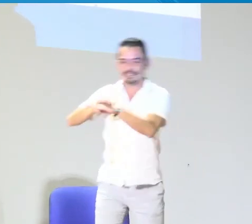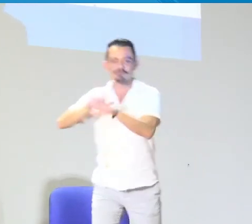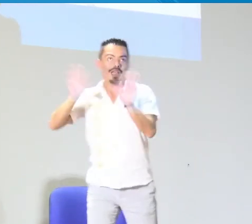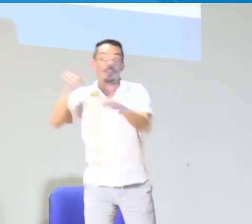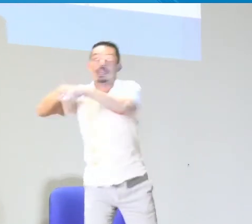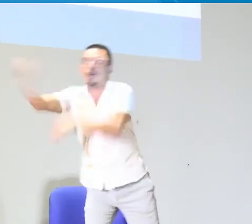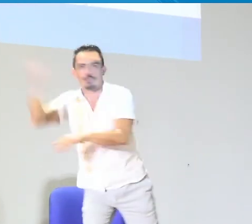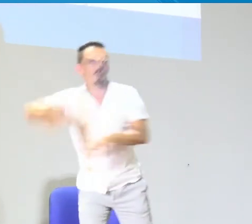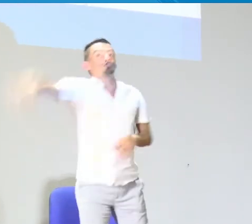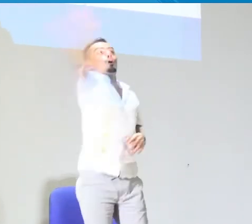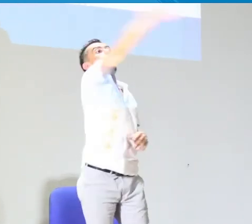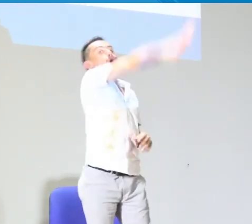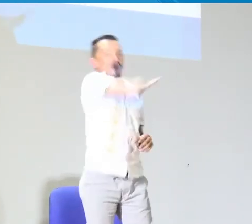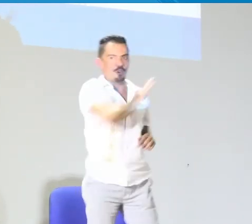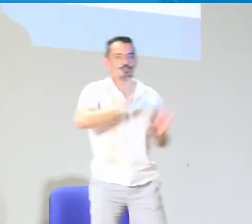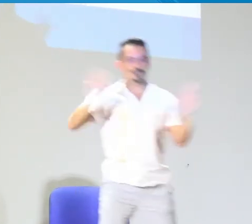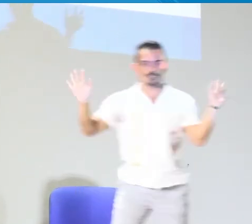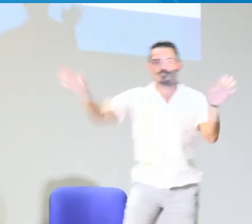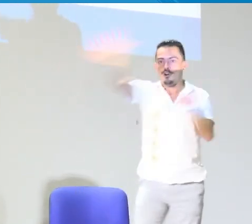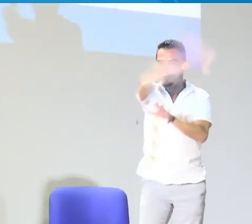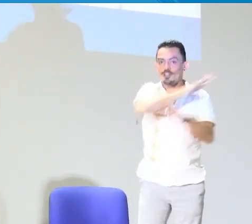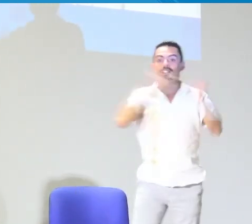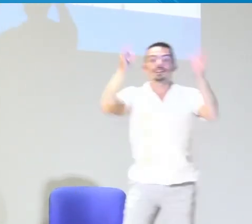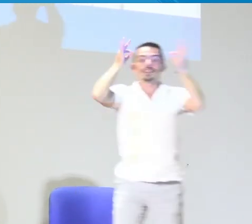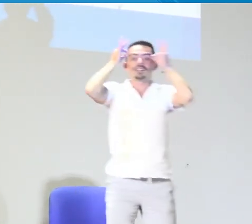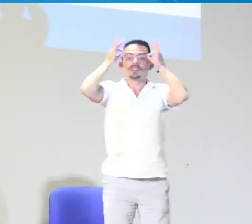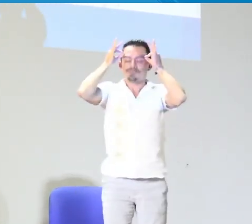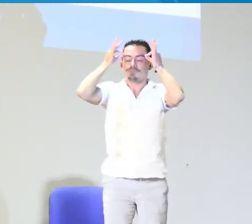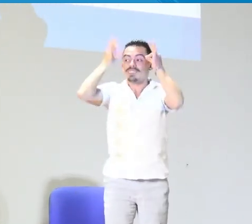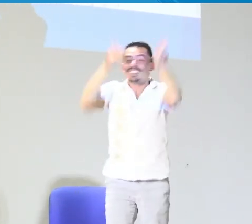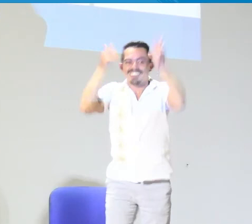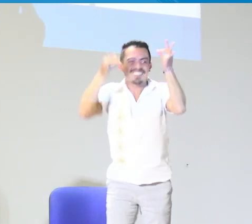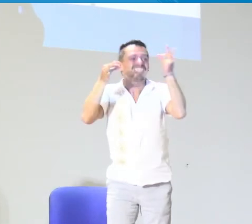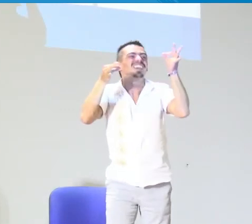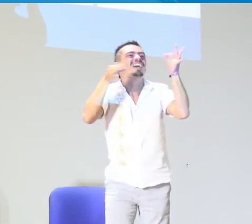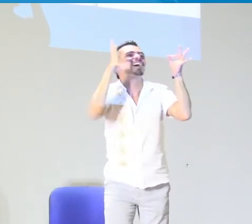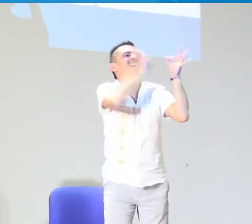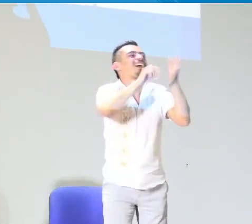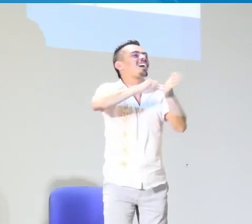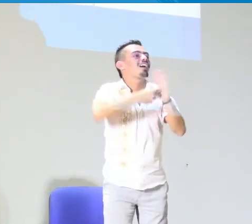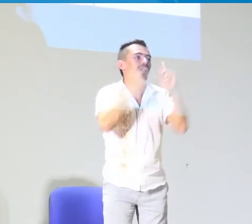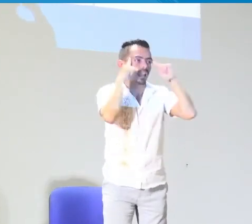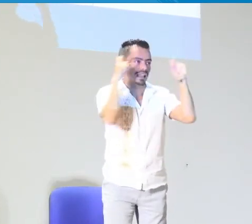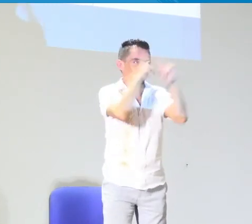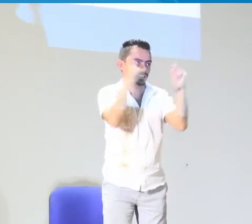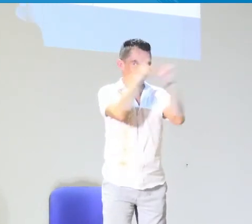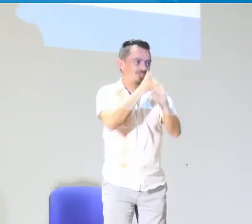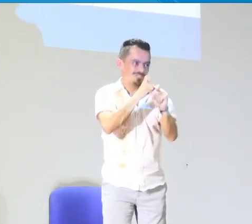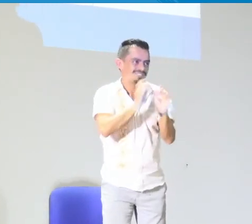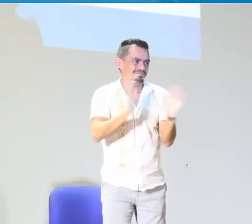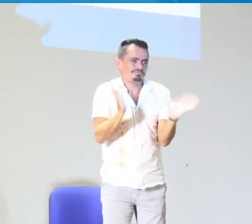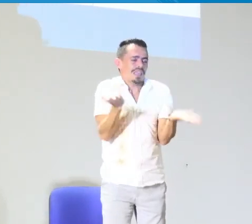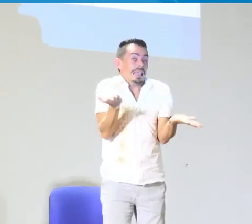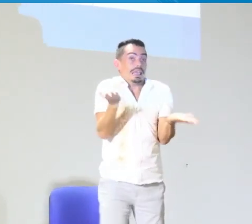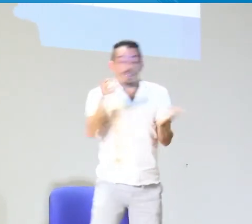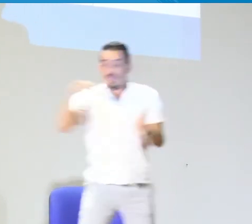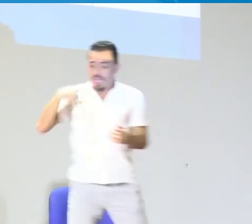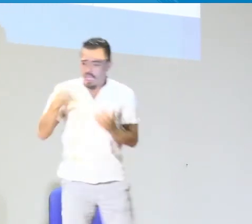reflexión que usaste de lengua de señas americana. Es solamente un pequeño aviso que te hago para que caigas en la cuenta, ¿no?